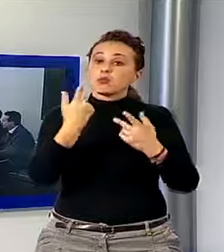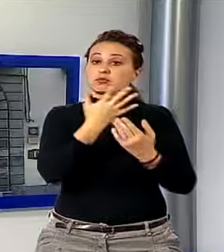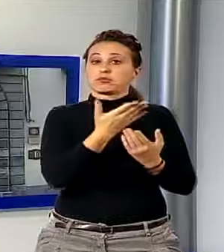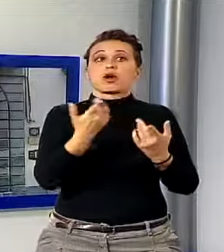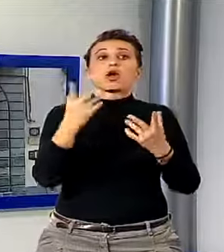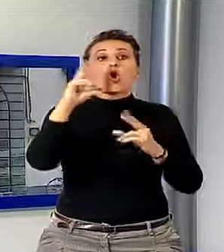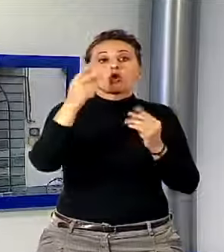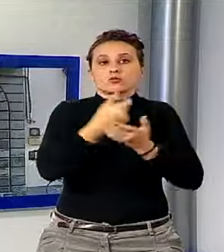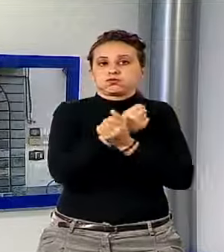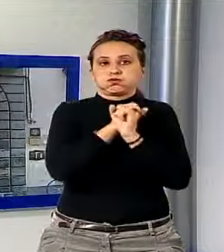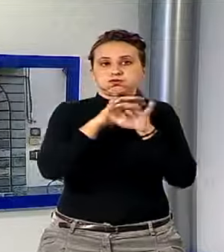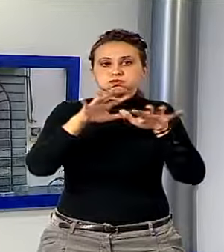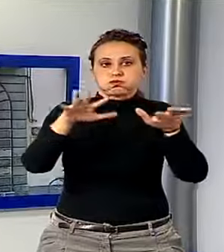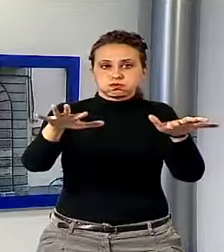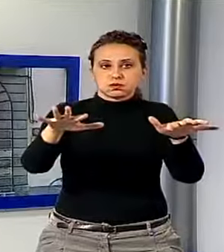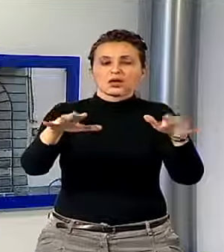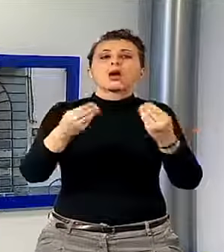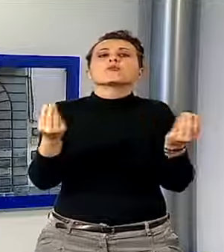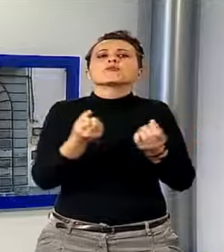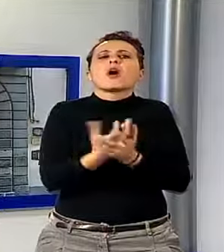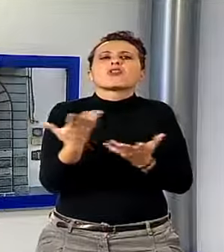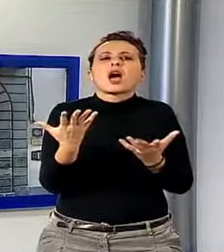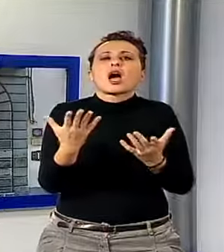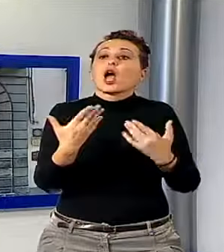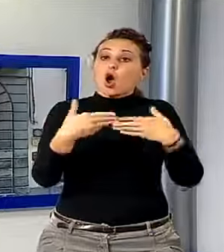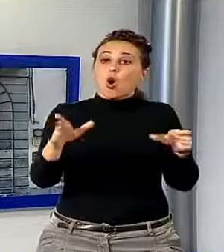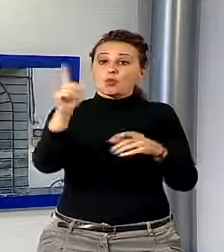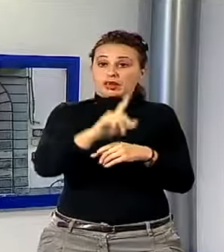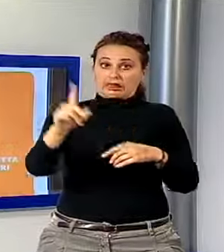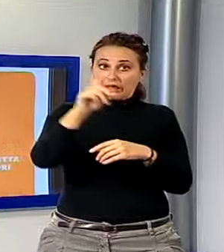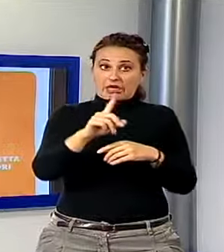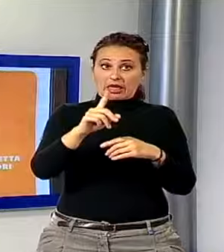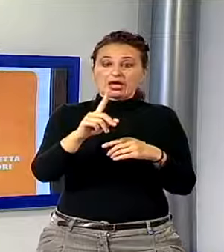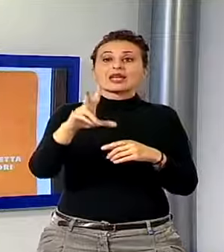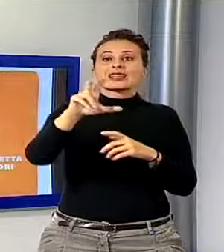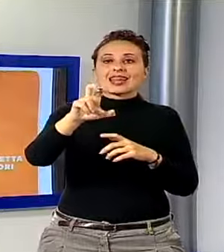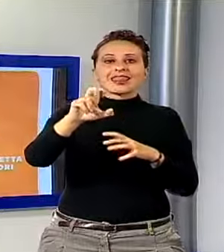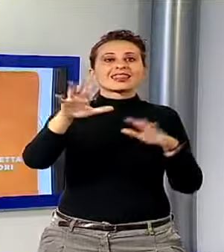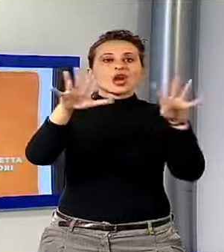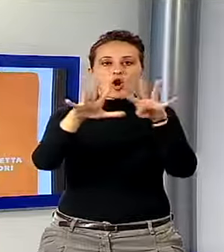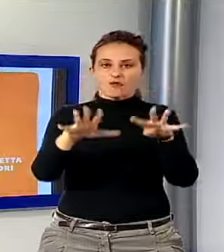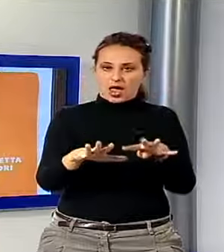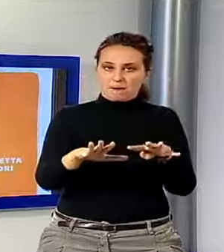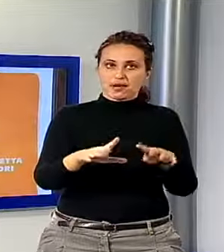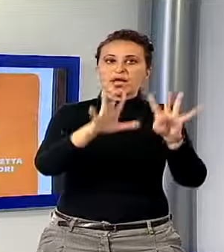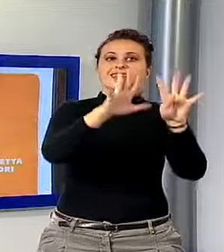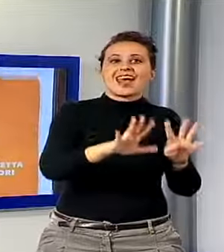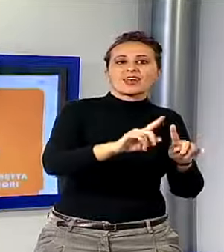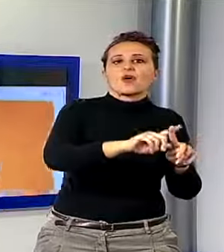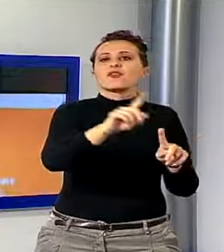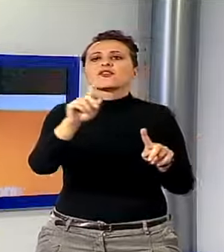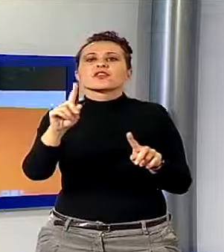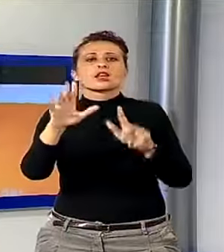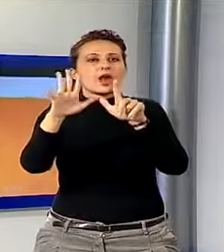istituito un open day per sabato 30 novembre presso le sedi distrettuali. Dalle 9 alle 19 gli interessati potranno